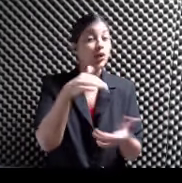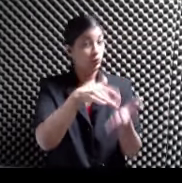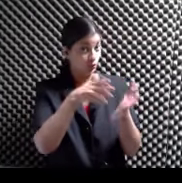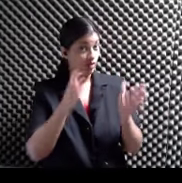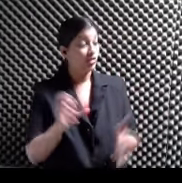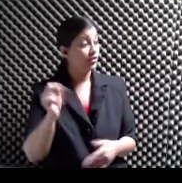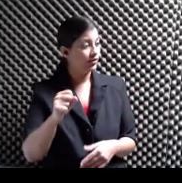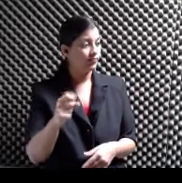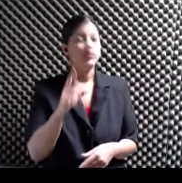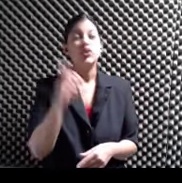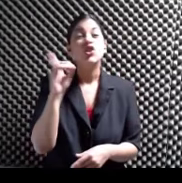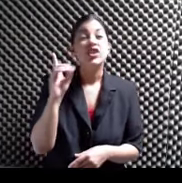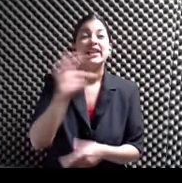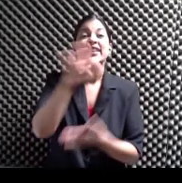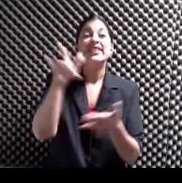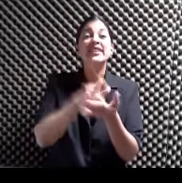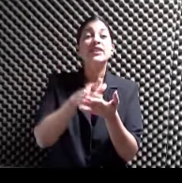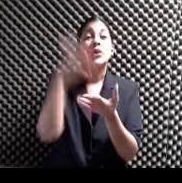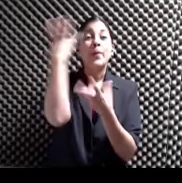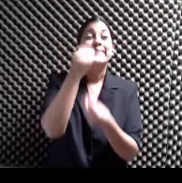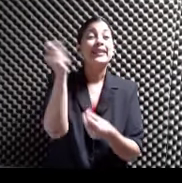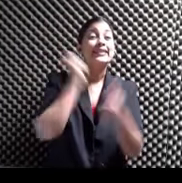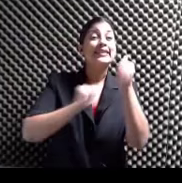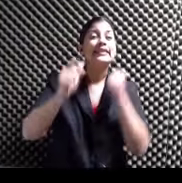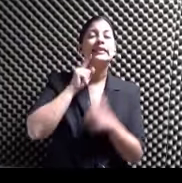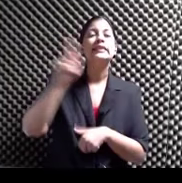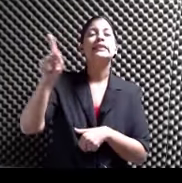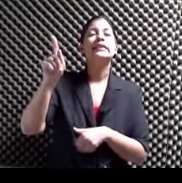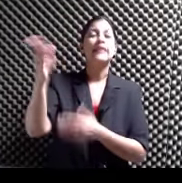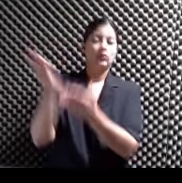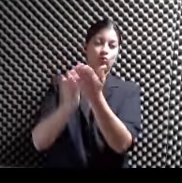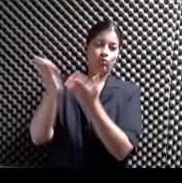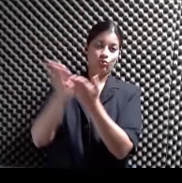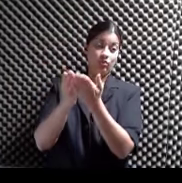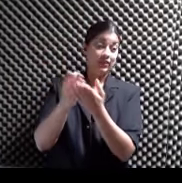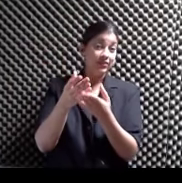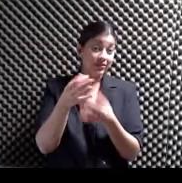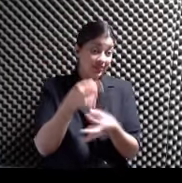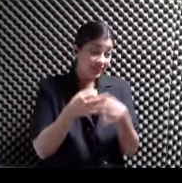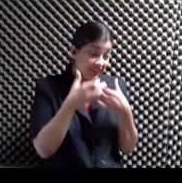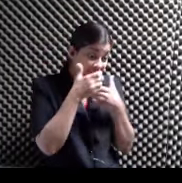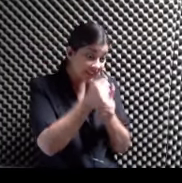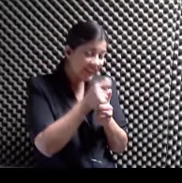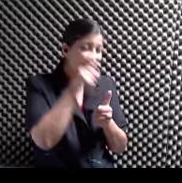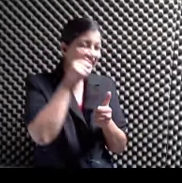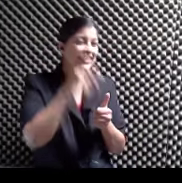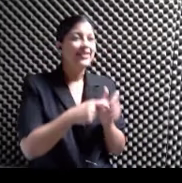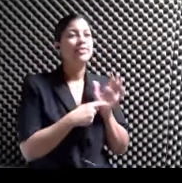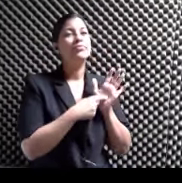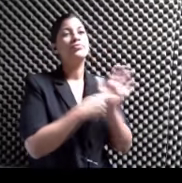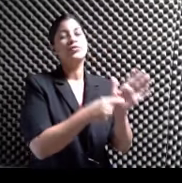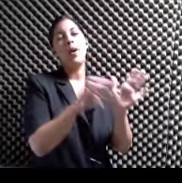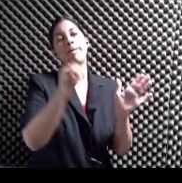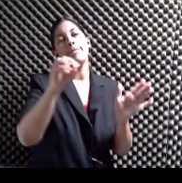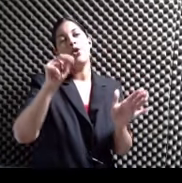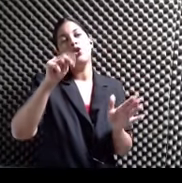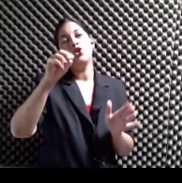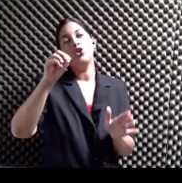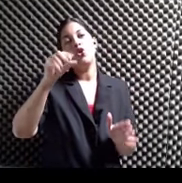En el Centro de Bellas Artes En Santurce Los interesados Deben preparar Un monólogo O escena De un minuto de oración Y